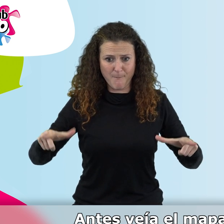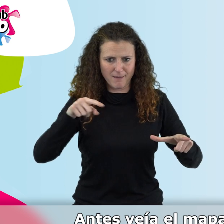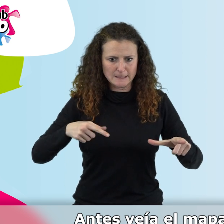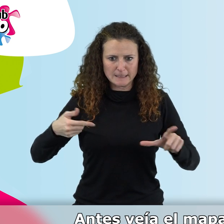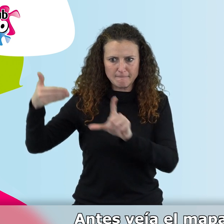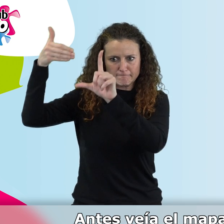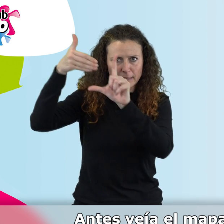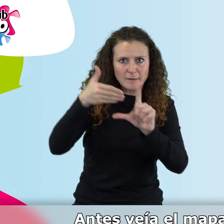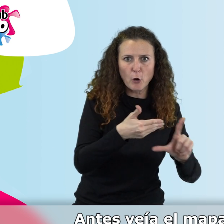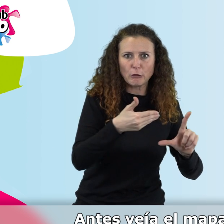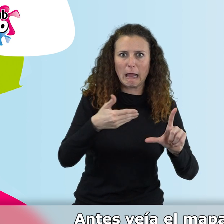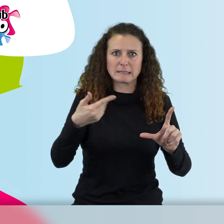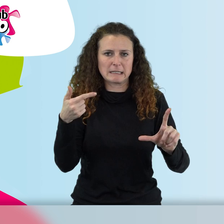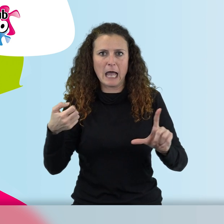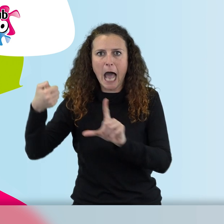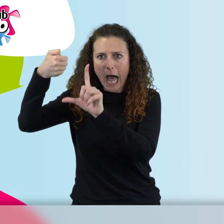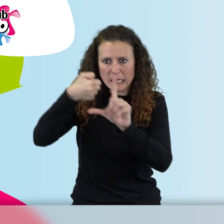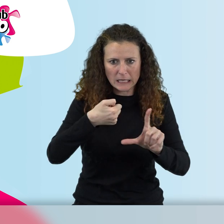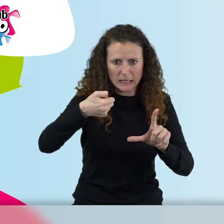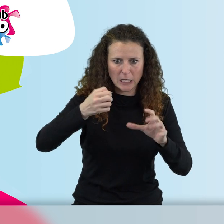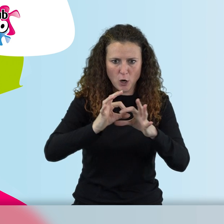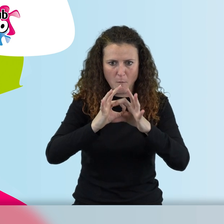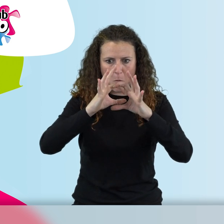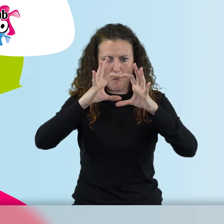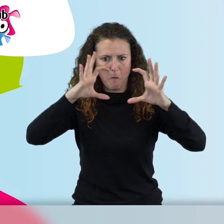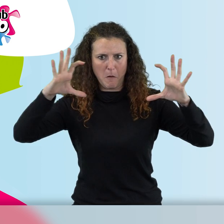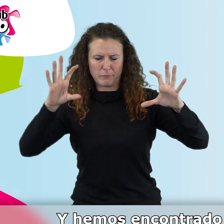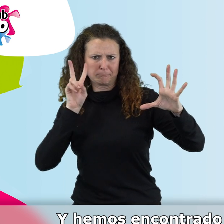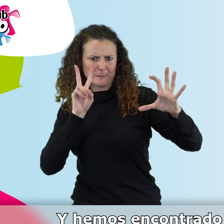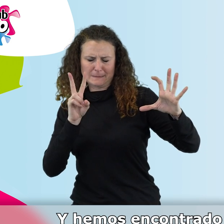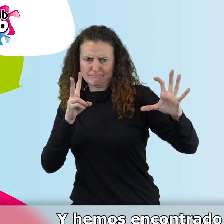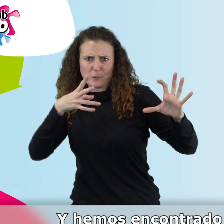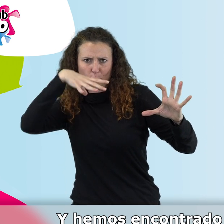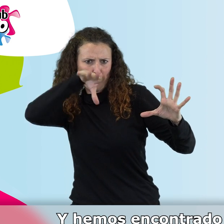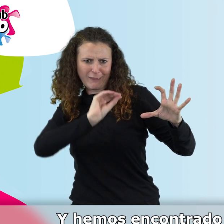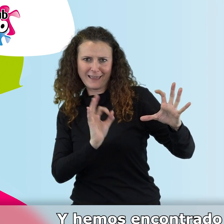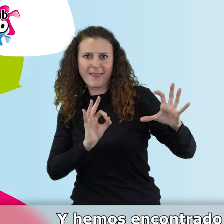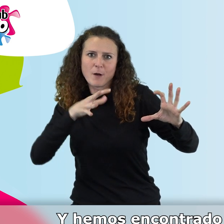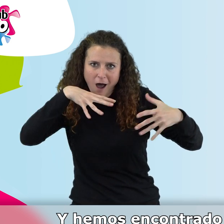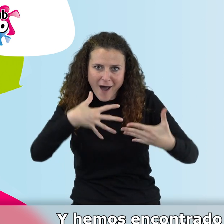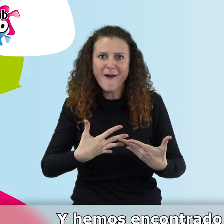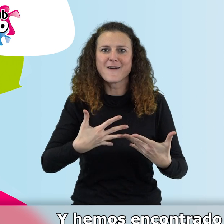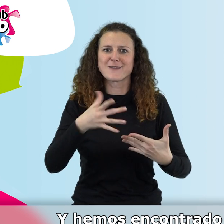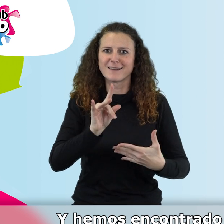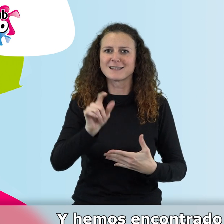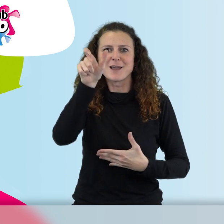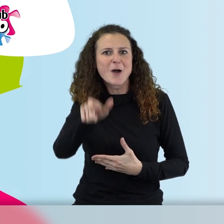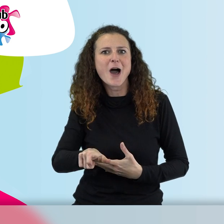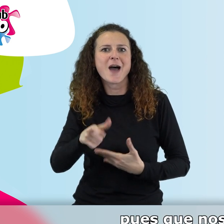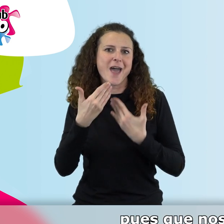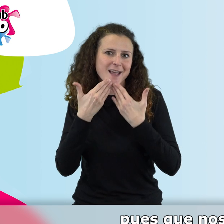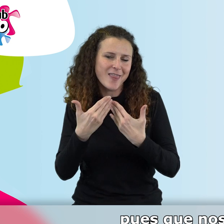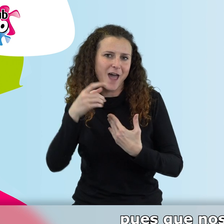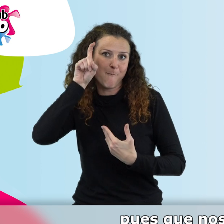tiempo y no sabía qué hacía, ni las borrascas ni cosas de estas y hemos encontrado un profe que chico,